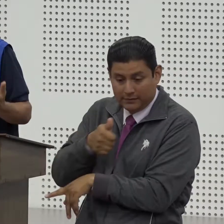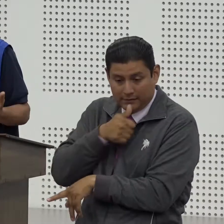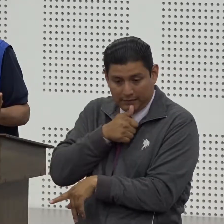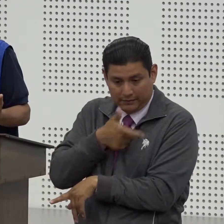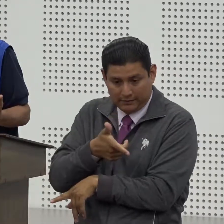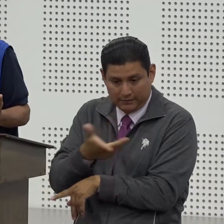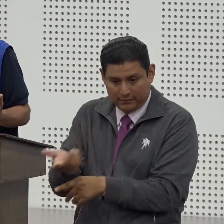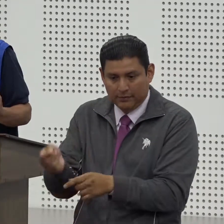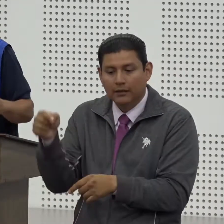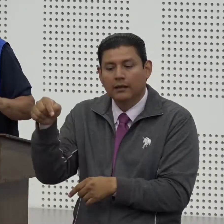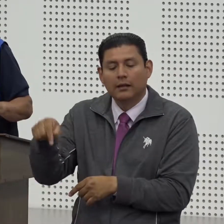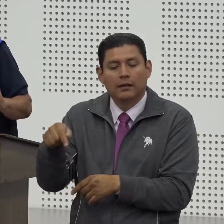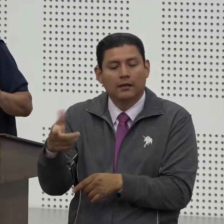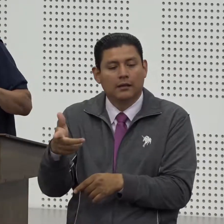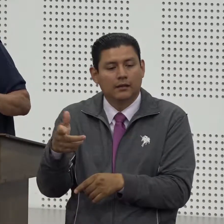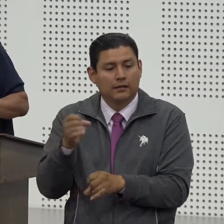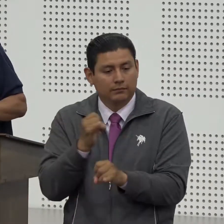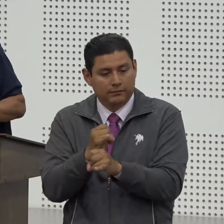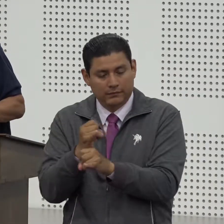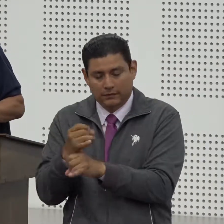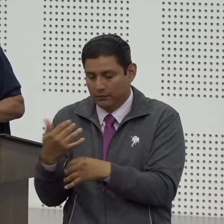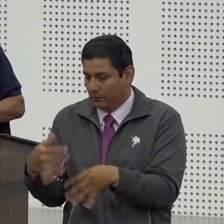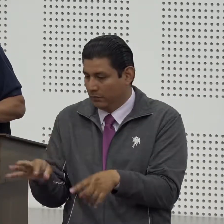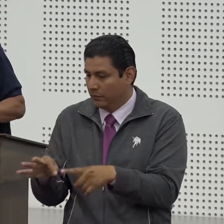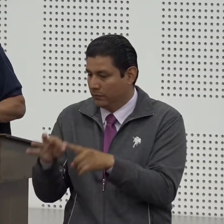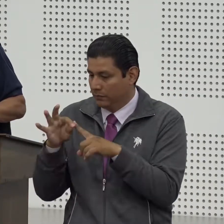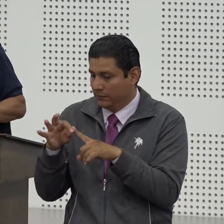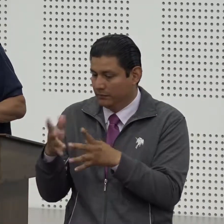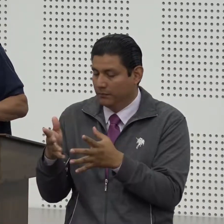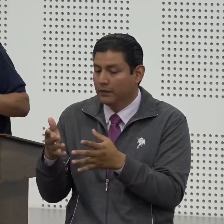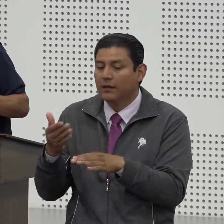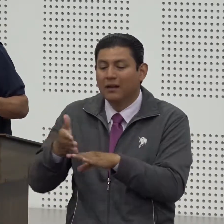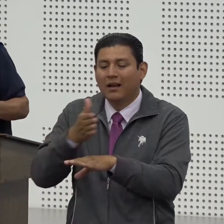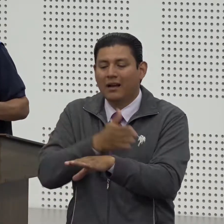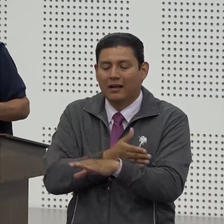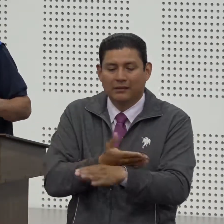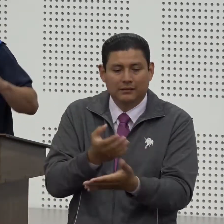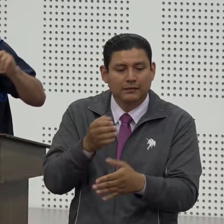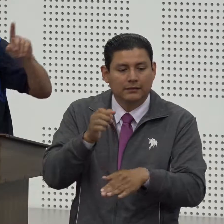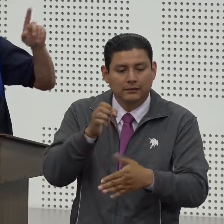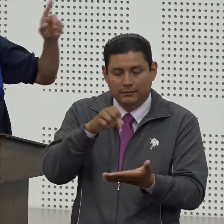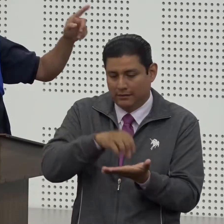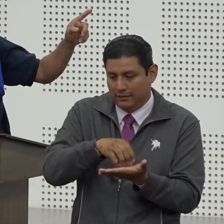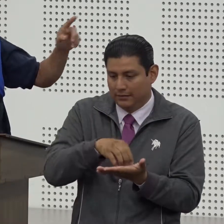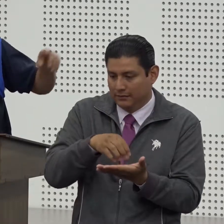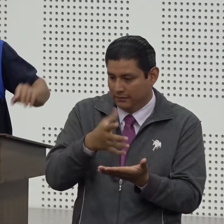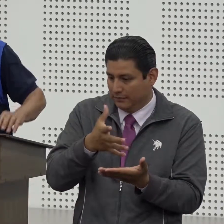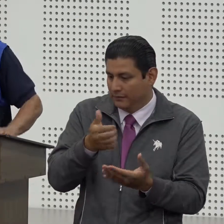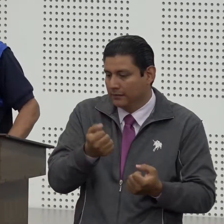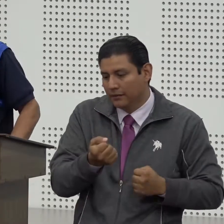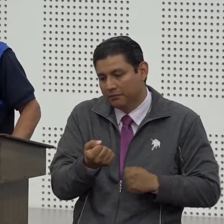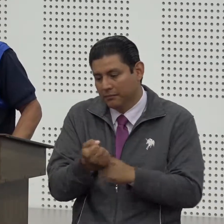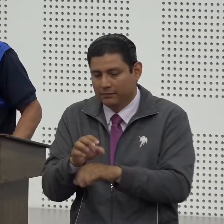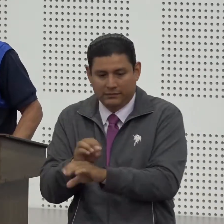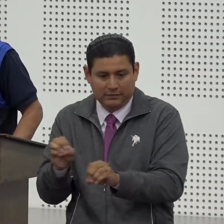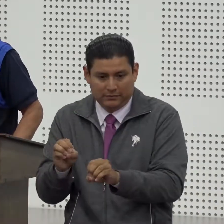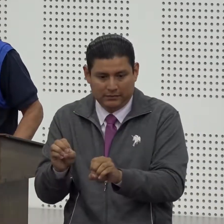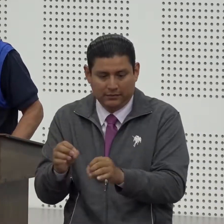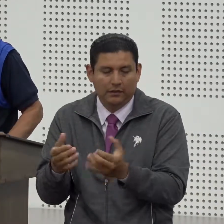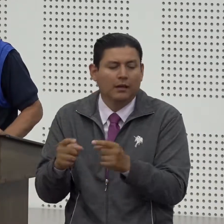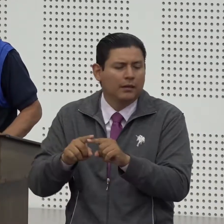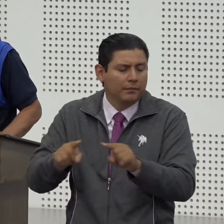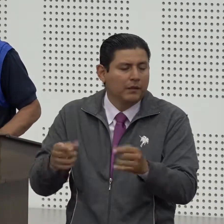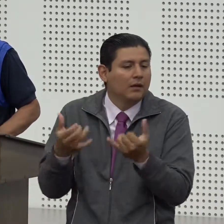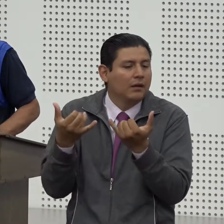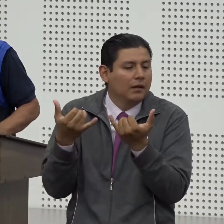emblemática que siempre lo ha sido pero antes no tenía aporte el estado y ahora ya lo tiene además feya alegría justamente se ha constituido